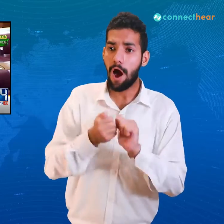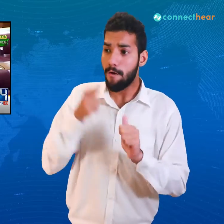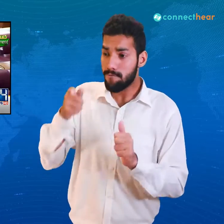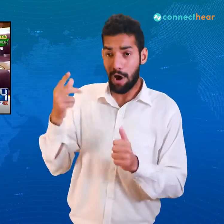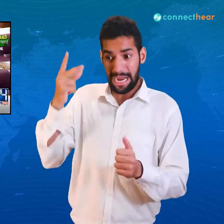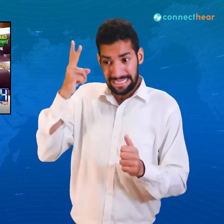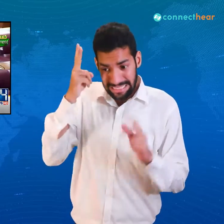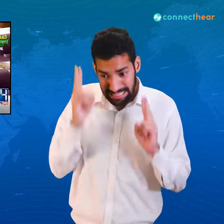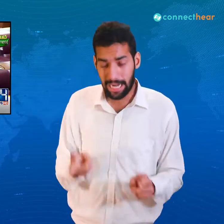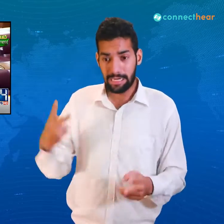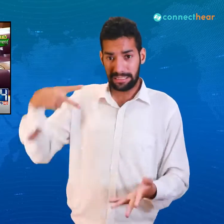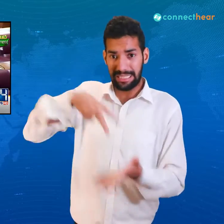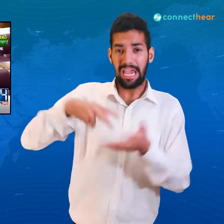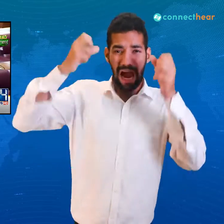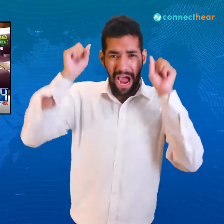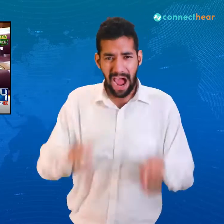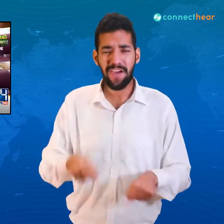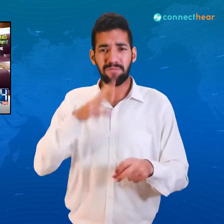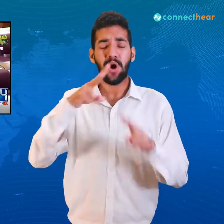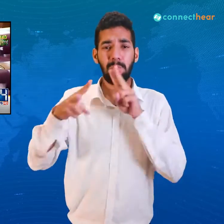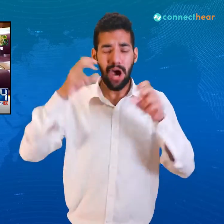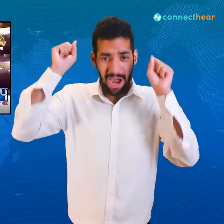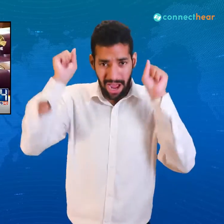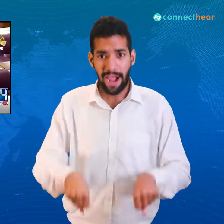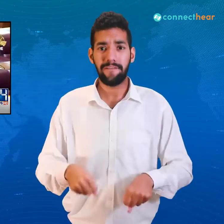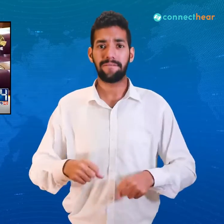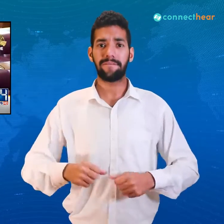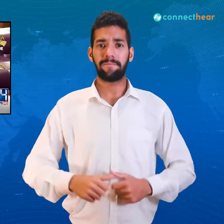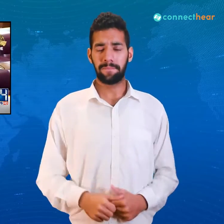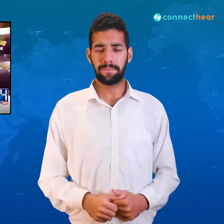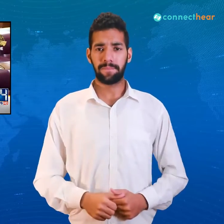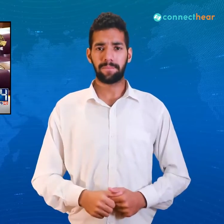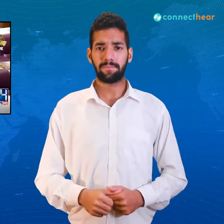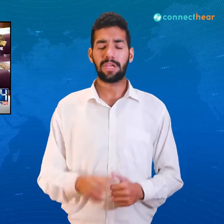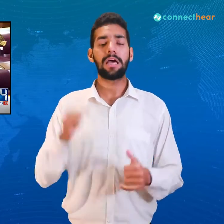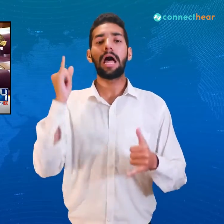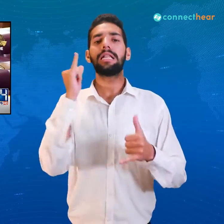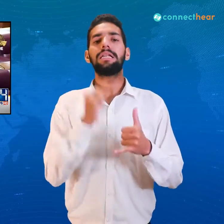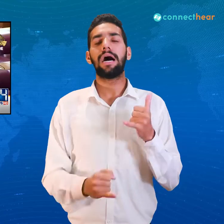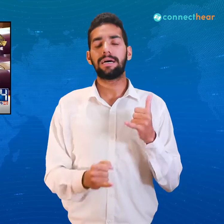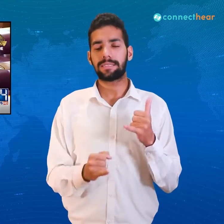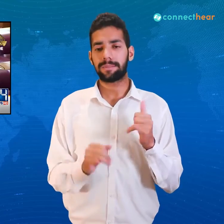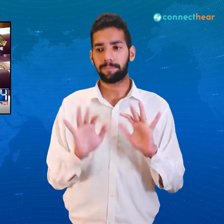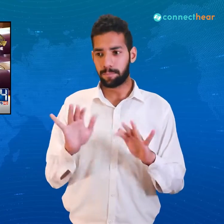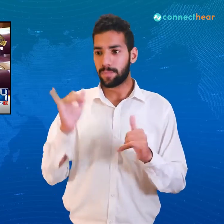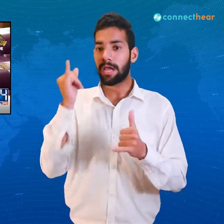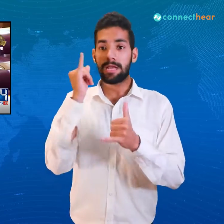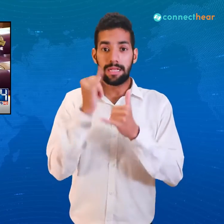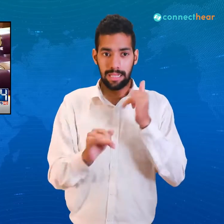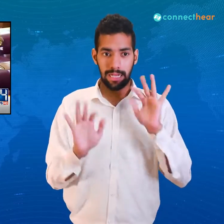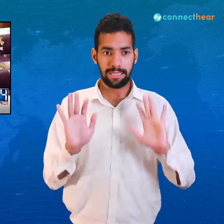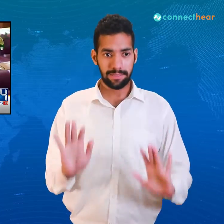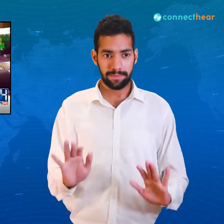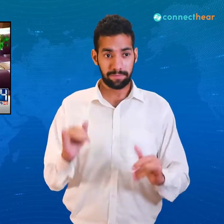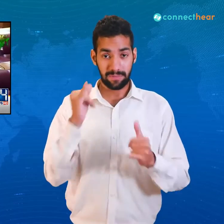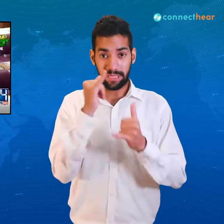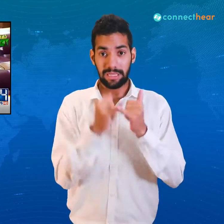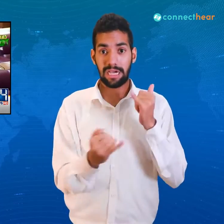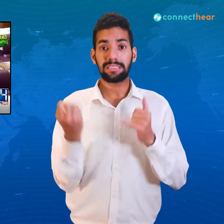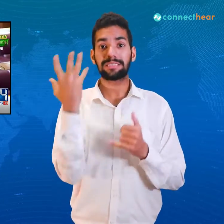کروگے اس کا ایک سباہی ہاں کے پیچھ بکھ رہے لپلا کے قرم سے تو آخر میں آخر میں جناب چیرمن